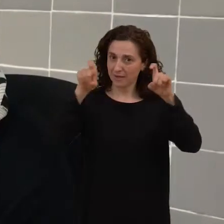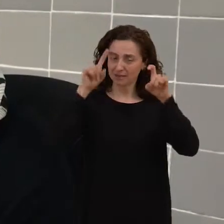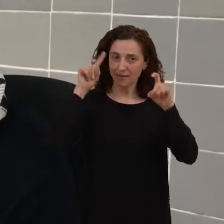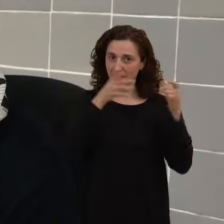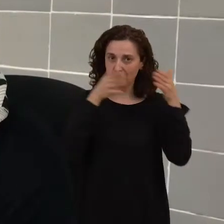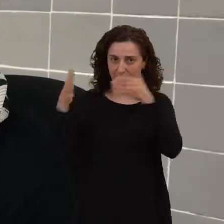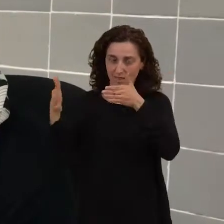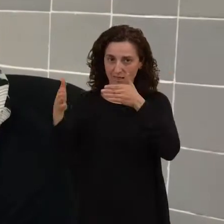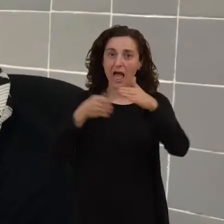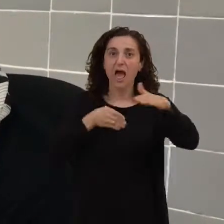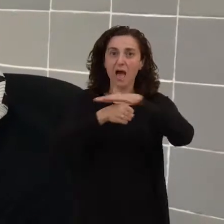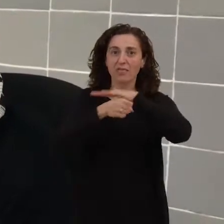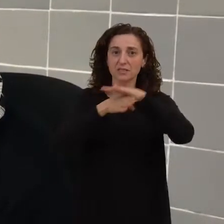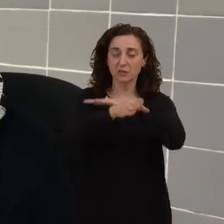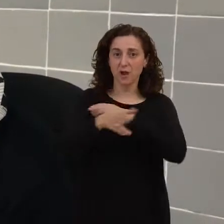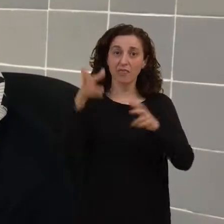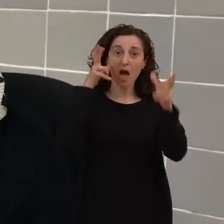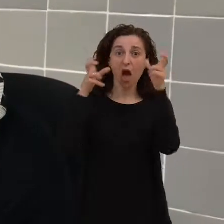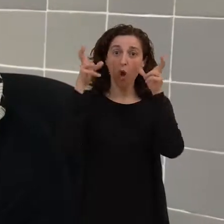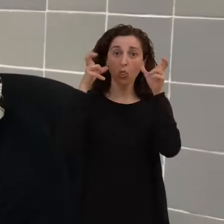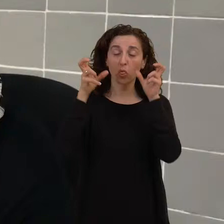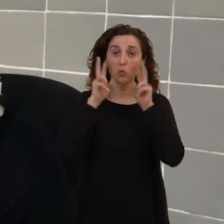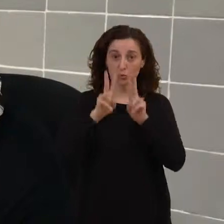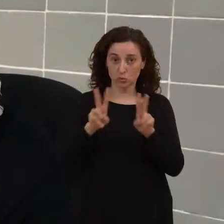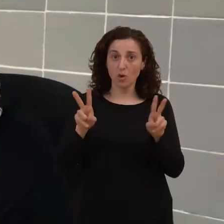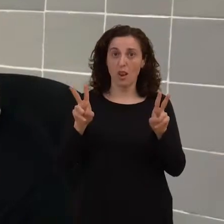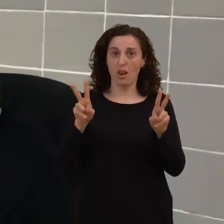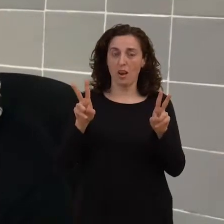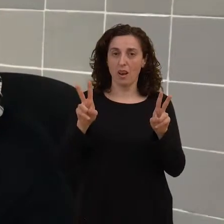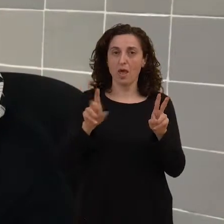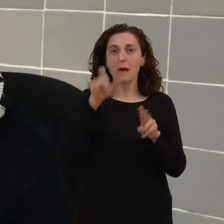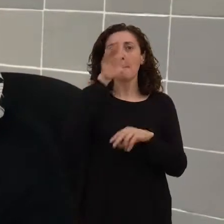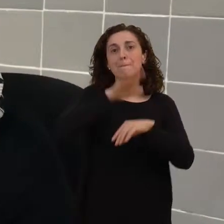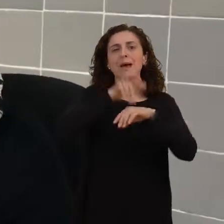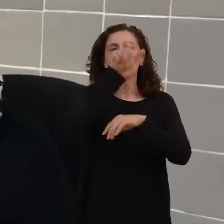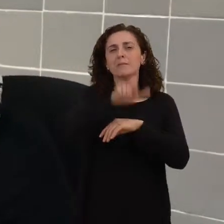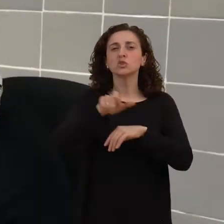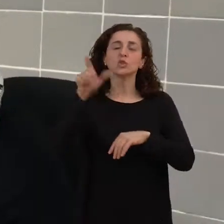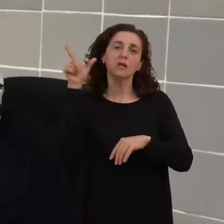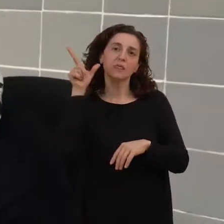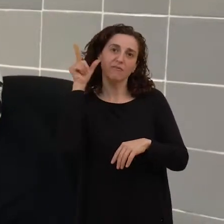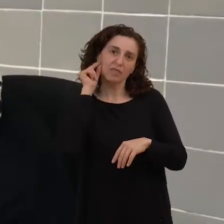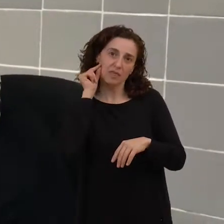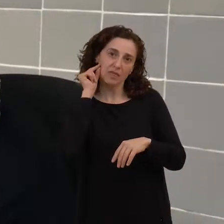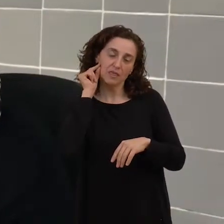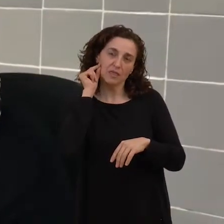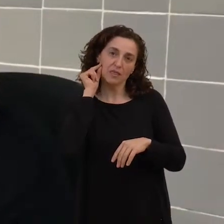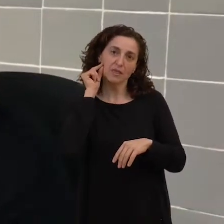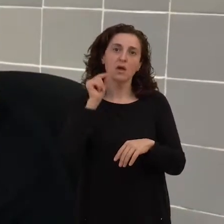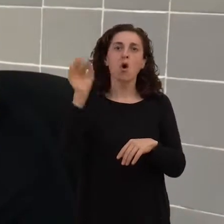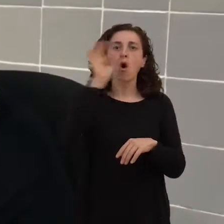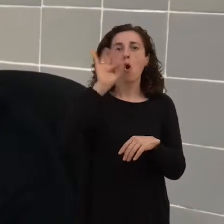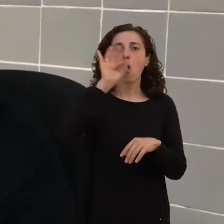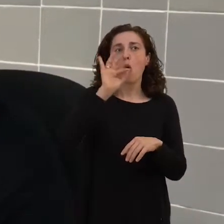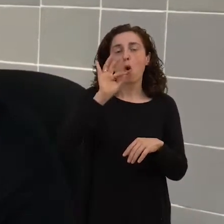se dedica a la accesibilidad audiovisual para personas con deficiencia auditiva o con